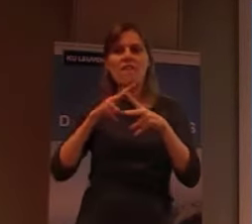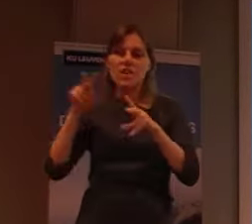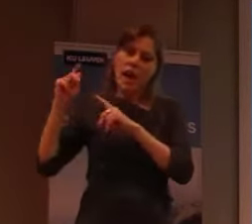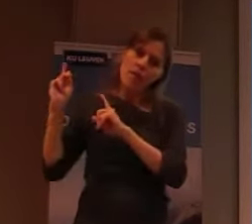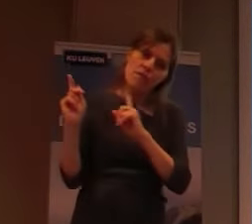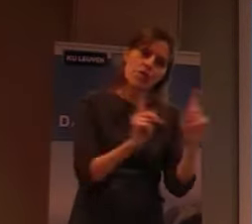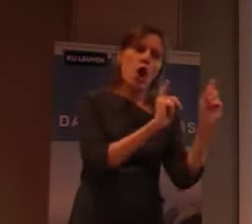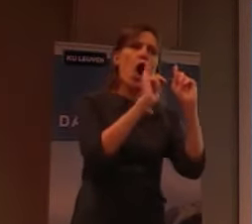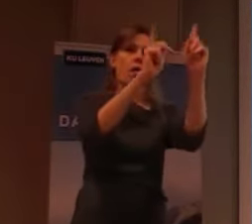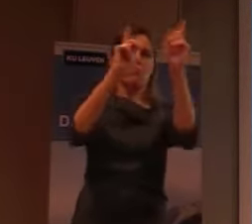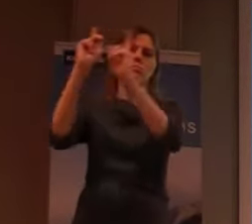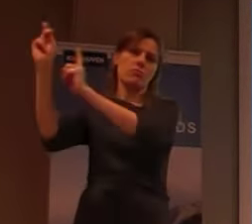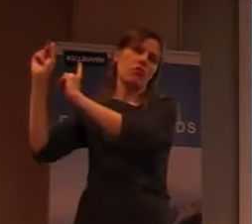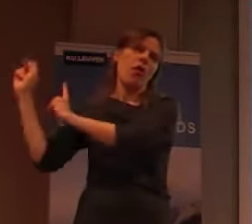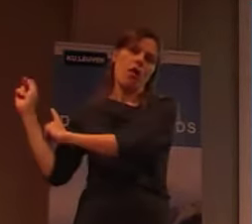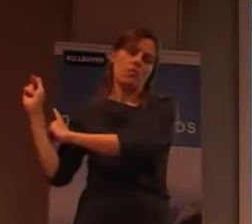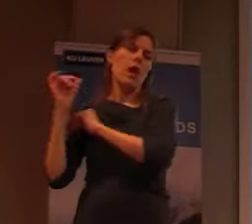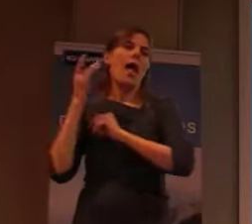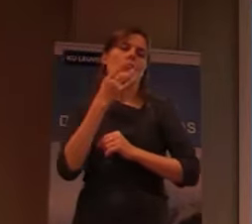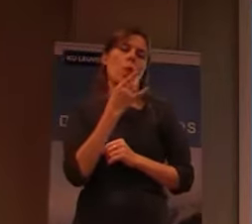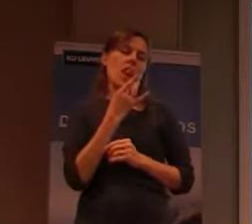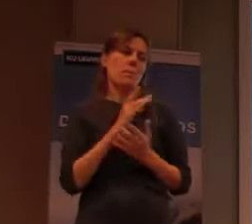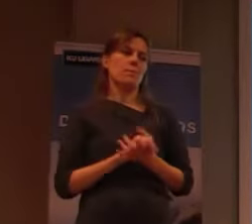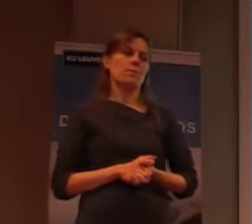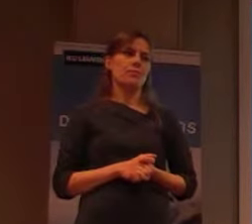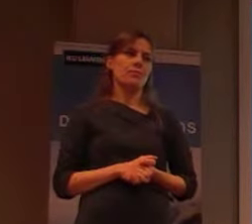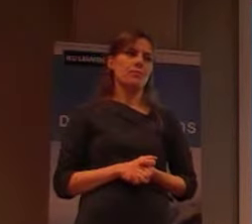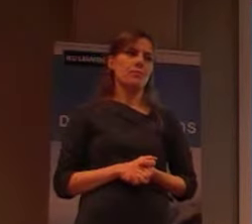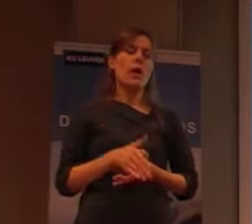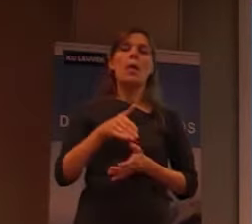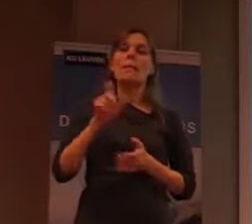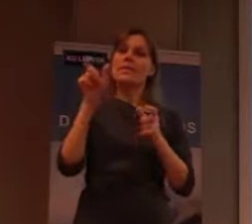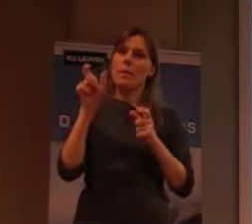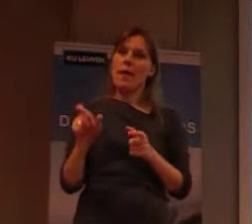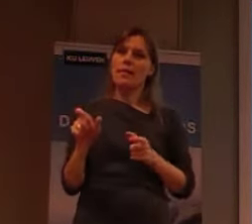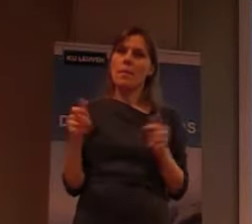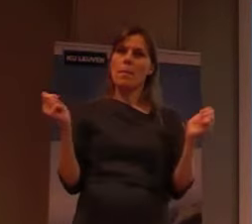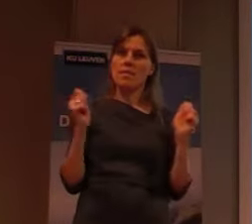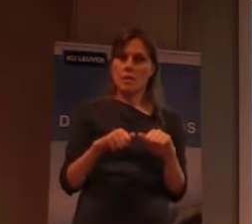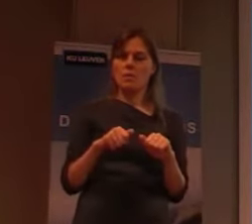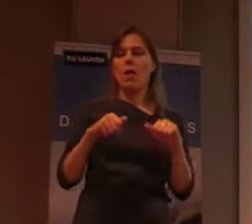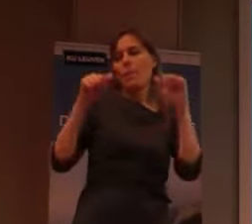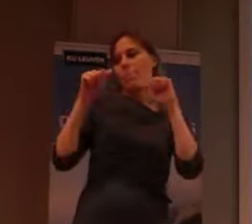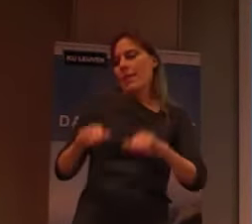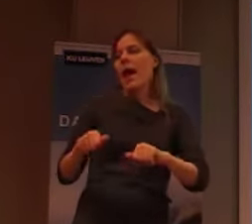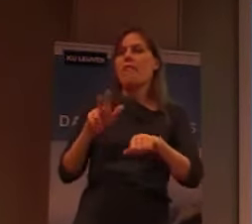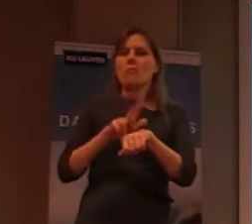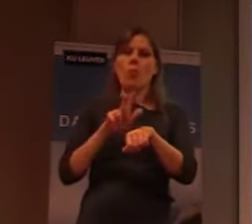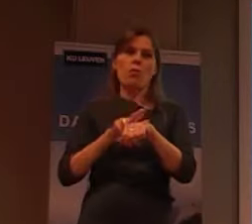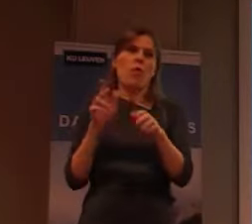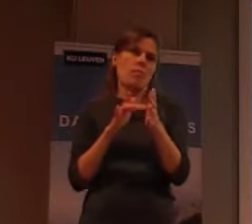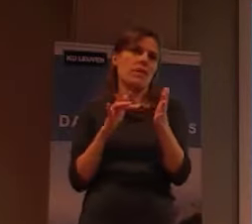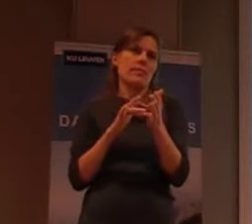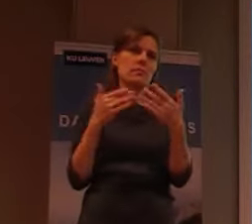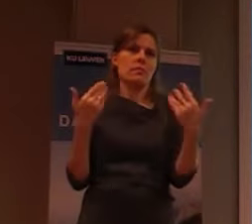als ze dat willen. De meeste mensen, hebben eigenlijk beslist, van daar te blijven wonen, omdat dat ondertussen, ook hun thuis was.